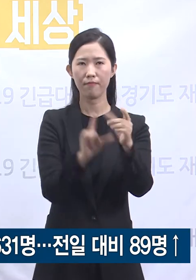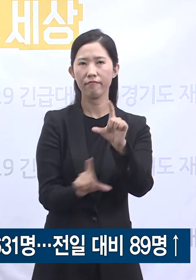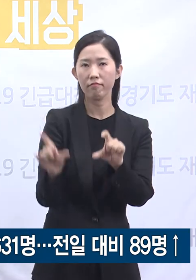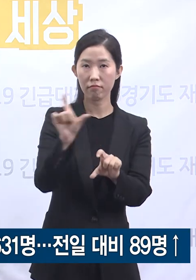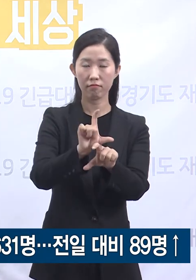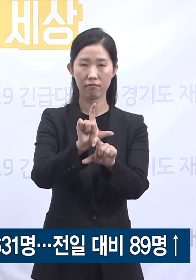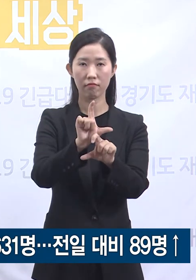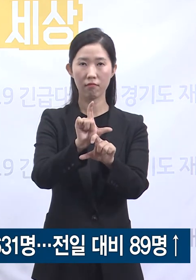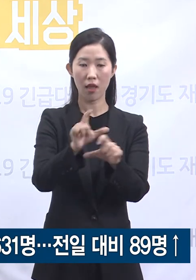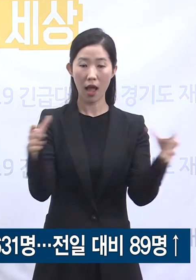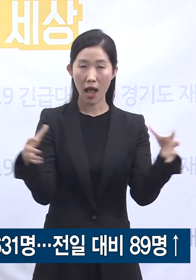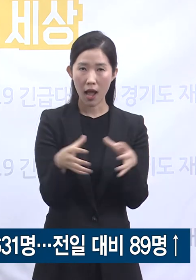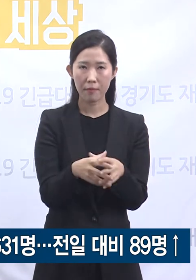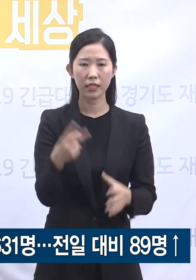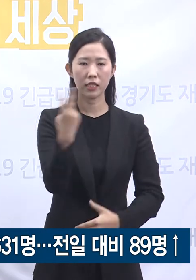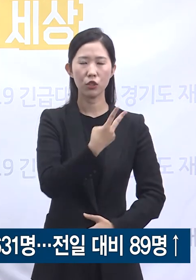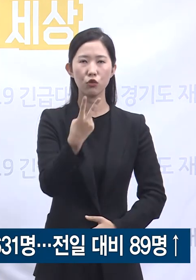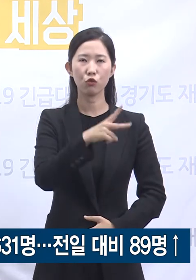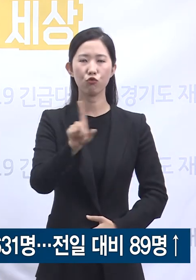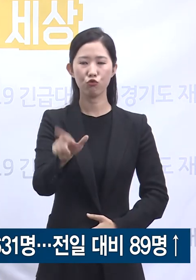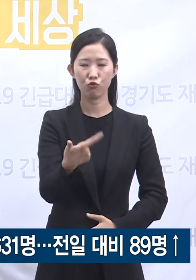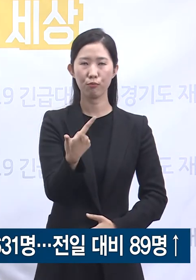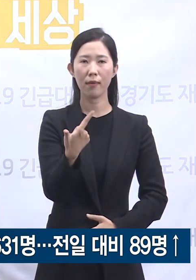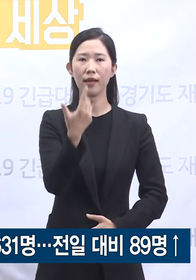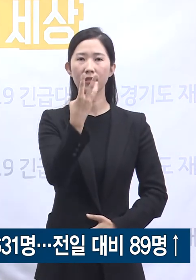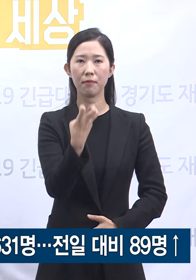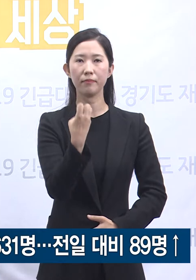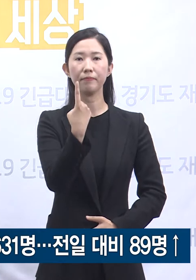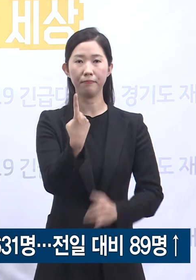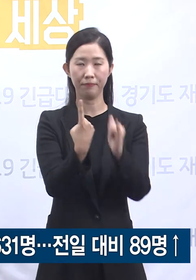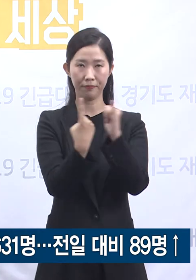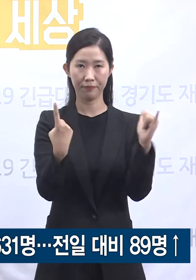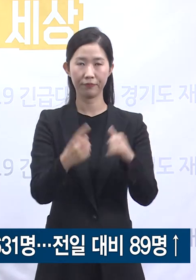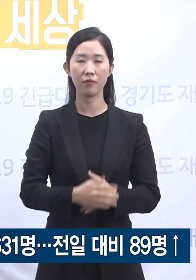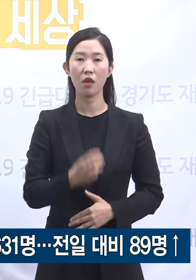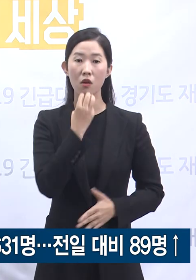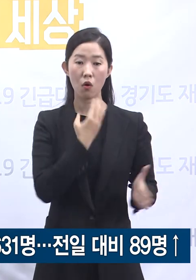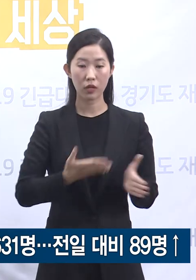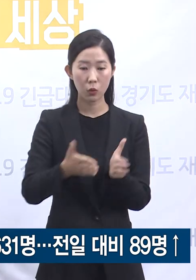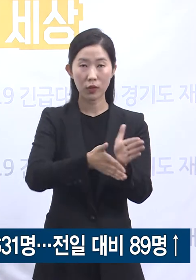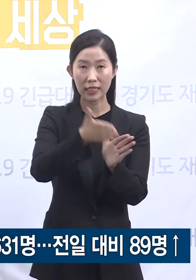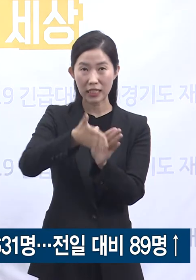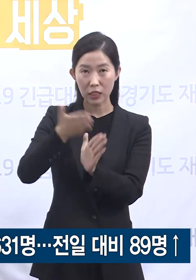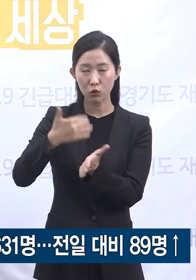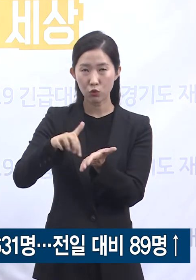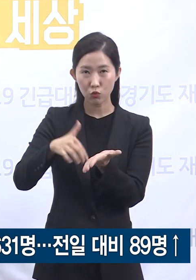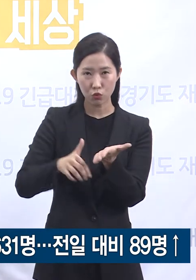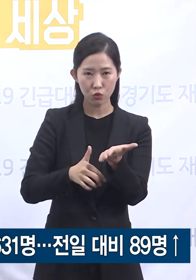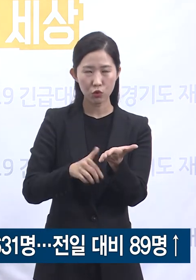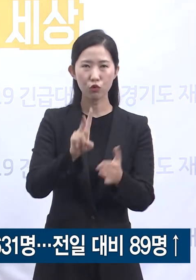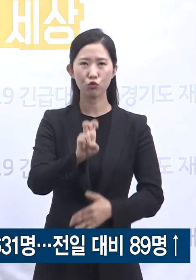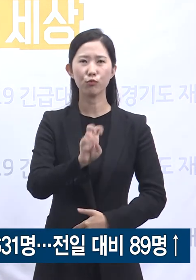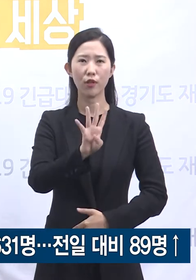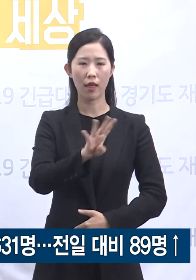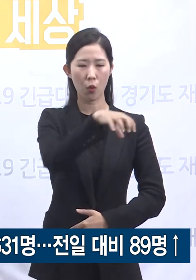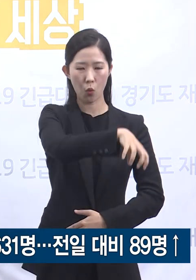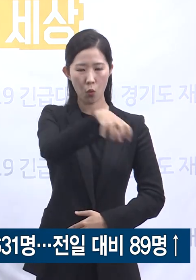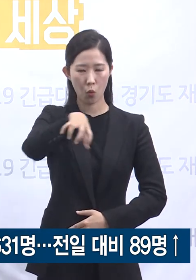총 2,631명입니다. 도내 24개 시군에서 어제 확진자가 발생하였습니다.